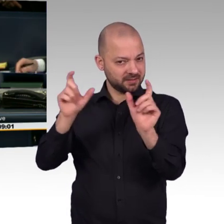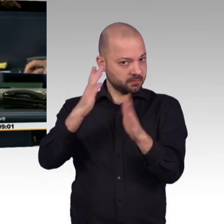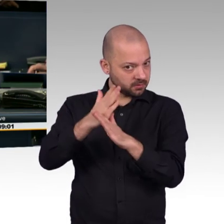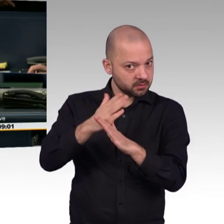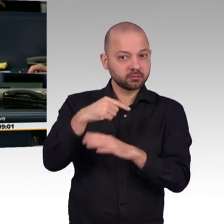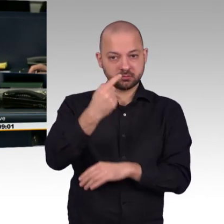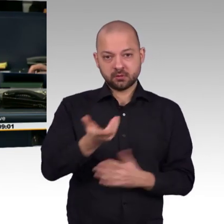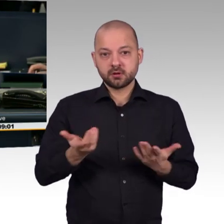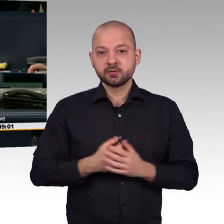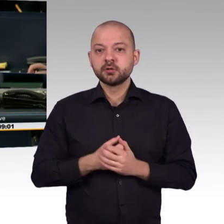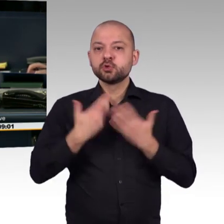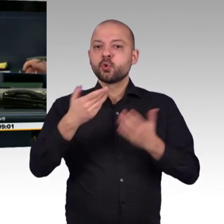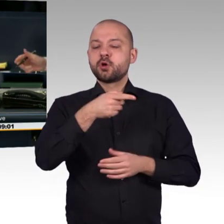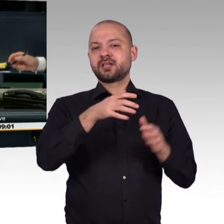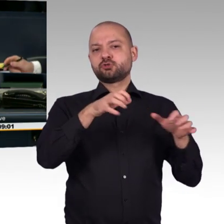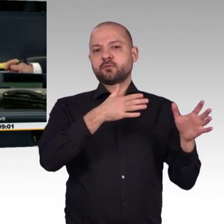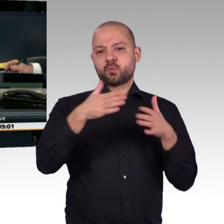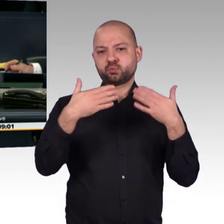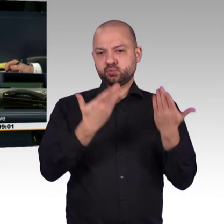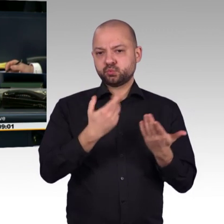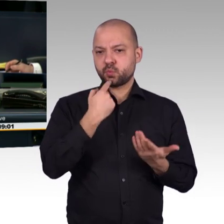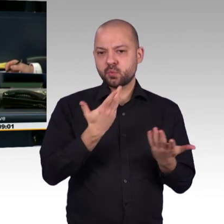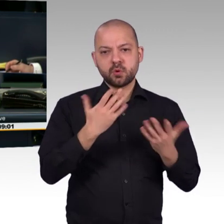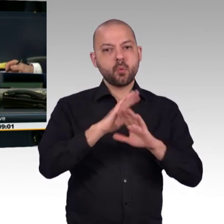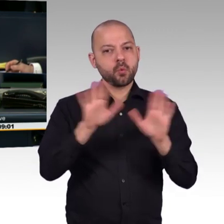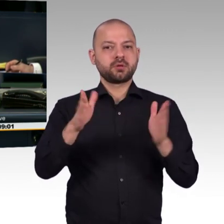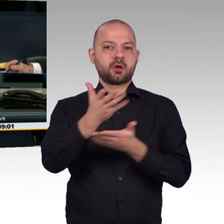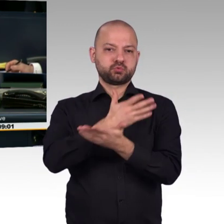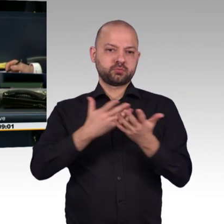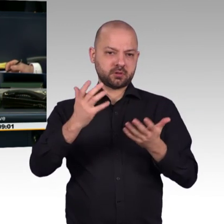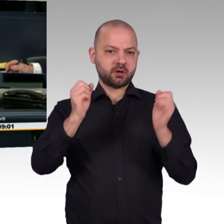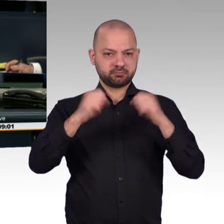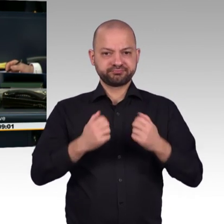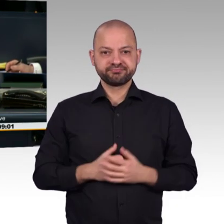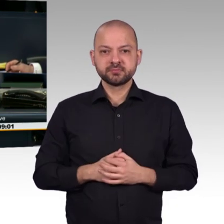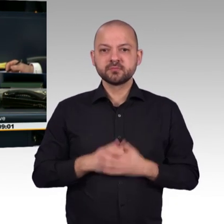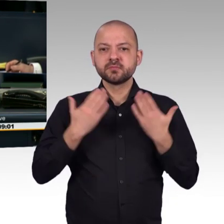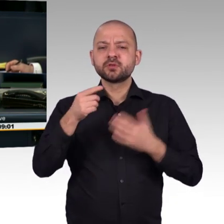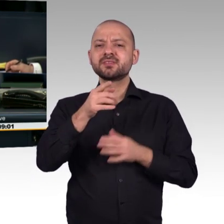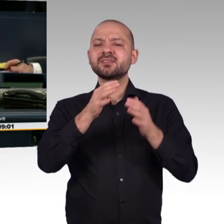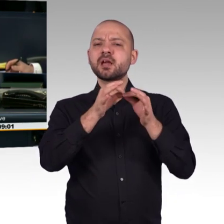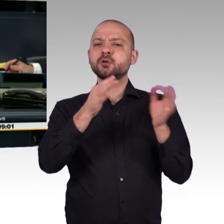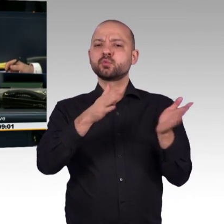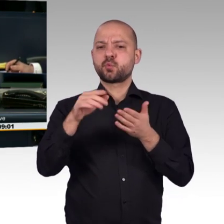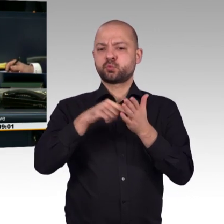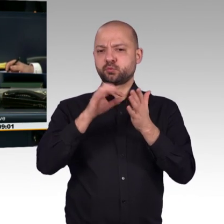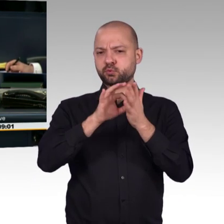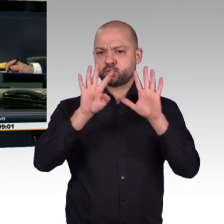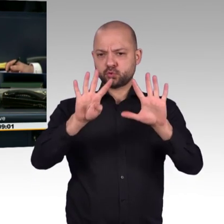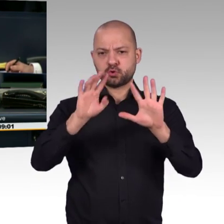der Tagesordnungspunkt 14 abgesetzt und an dieser steht der Antrag auf der Drucksache 19-79-38 mit dem